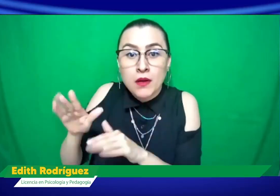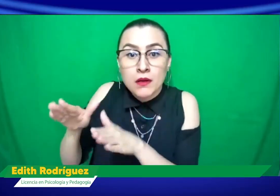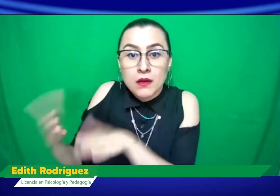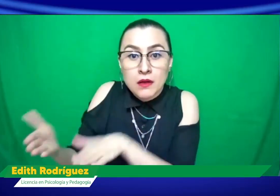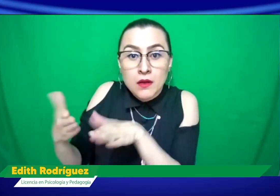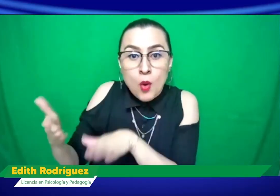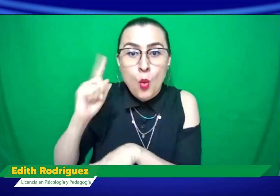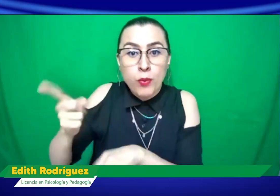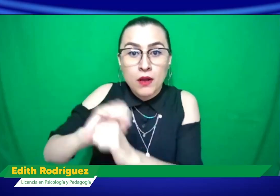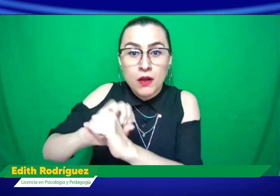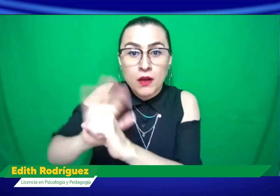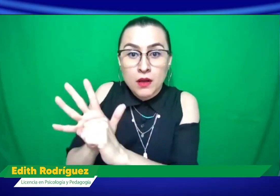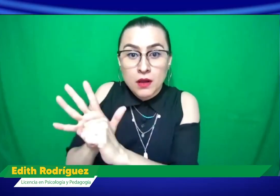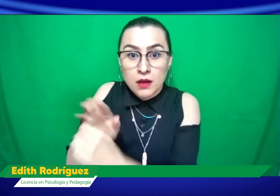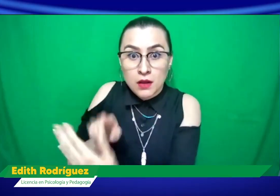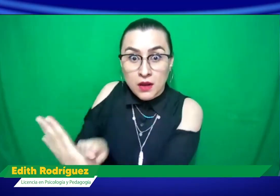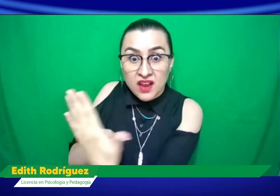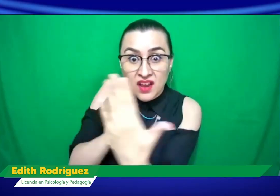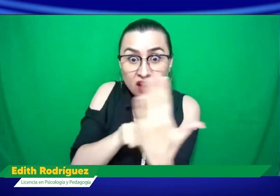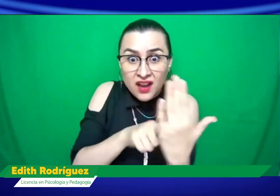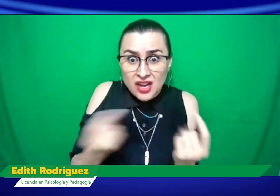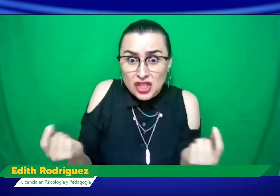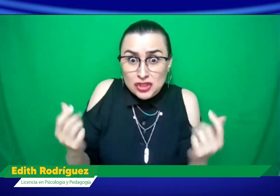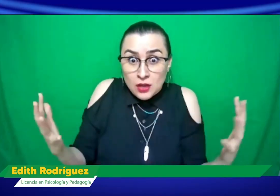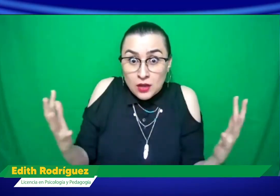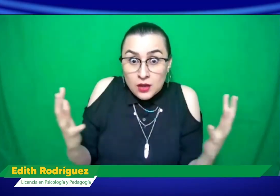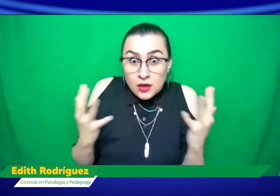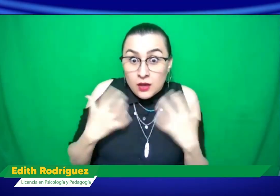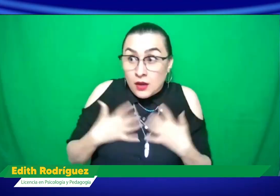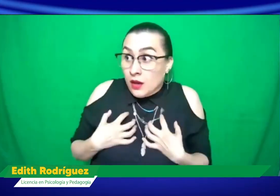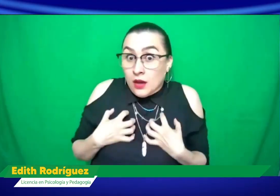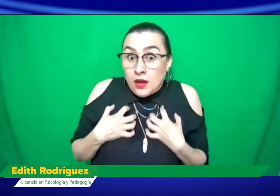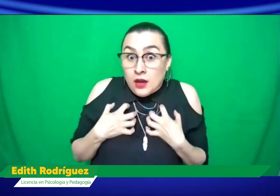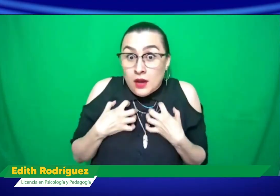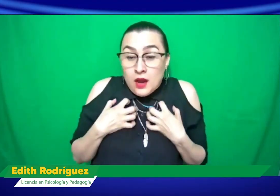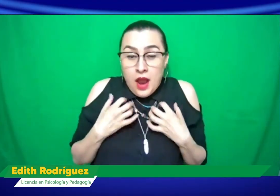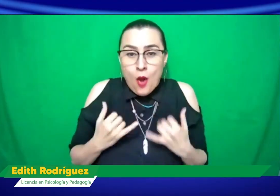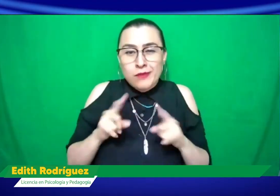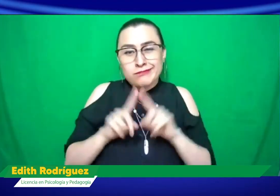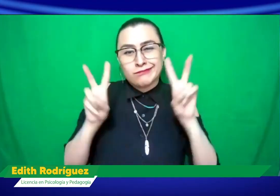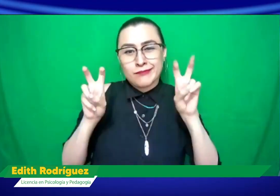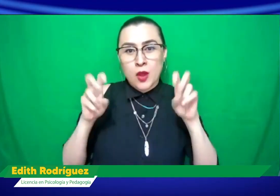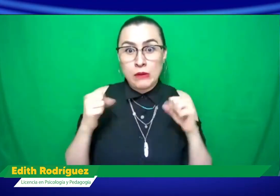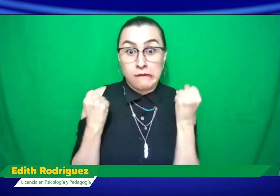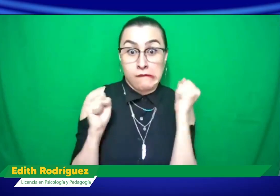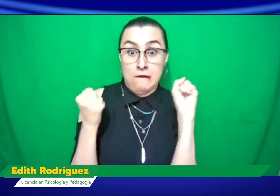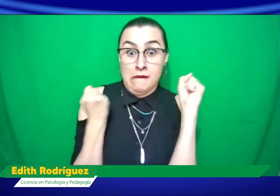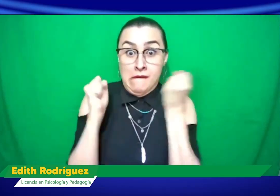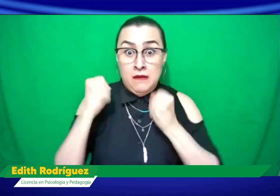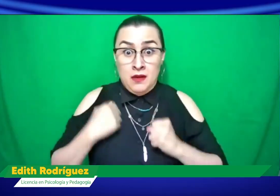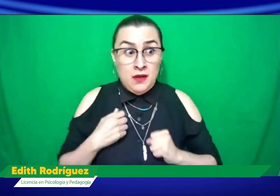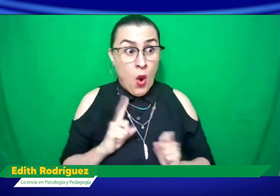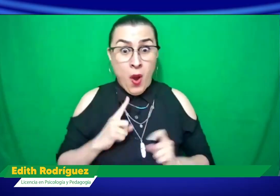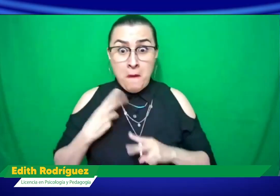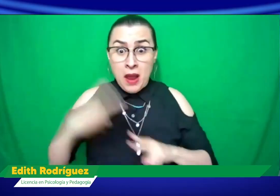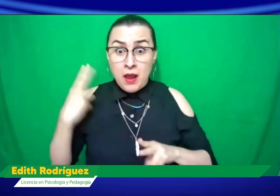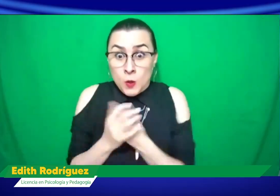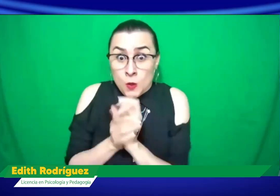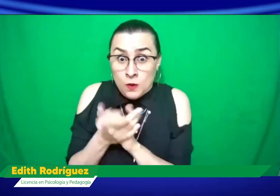Además, de pronto, si tuvo algún familiar que falleció por COVID, pues todo esto causa ansiedad, depresión.